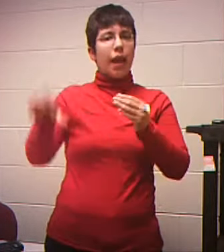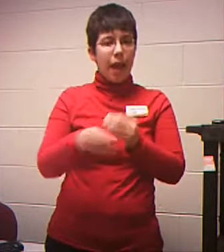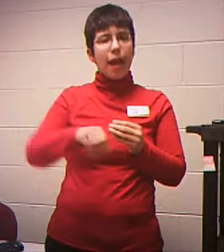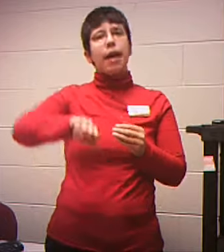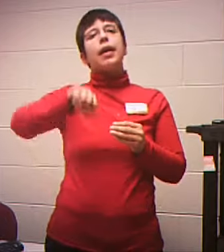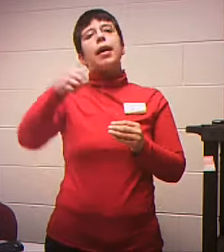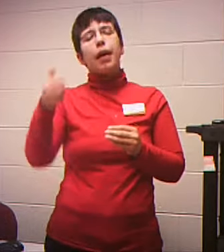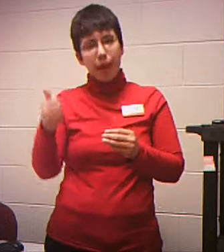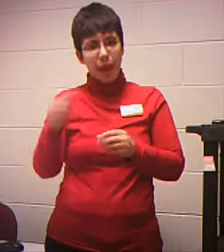you worked previously